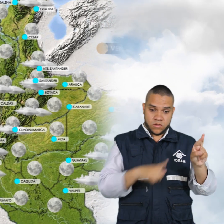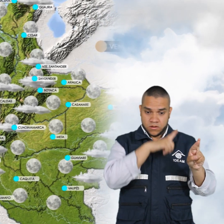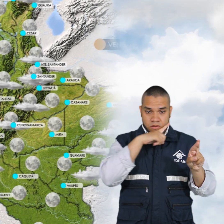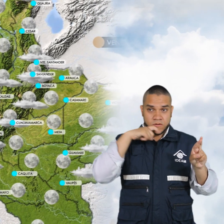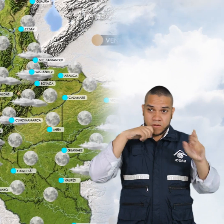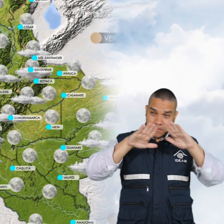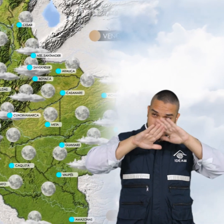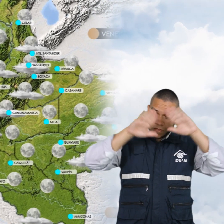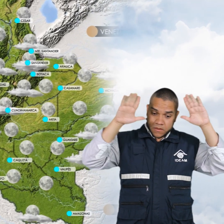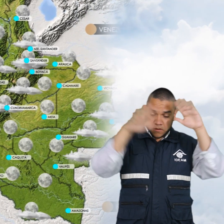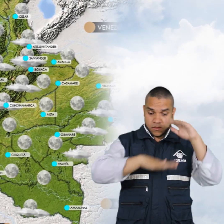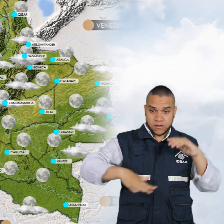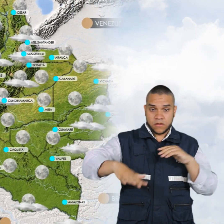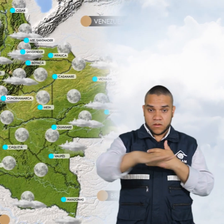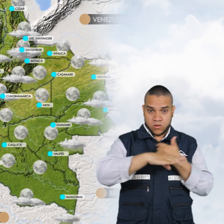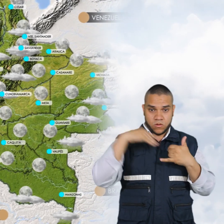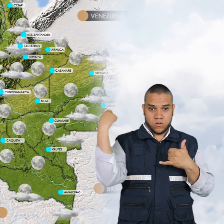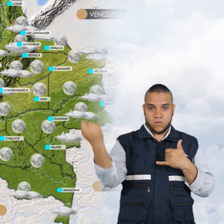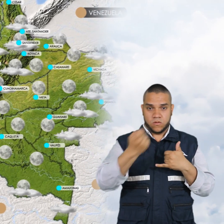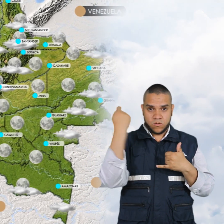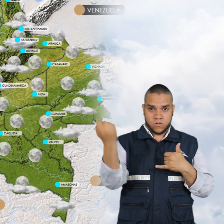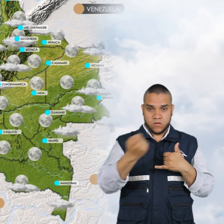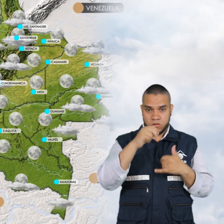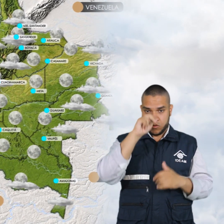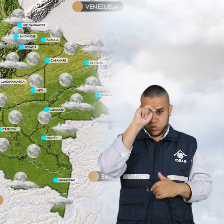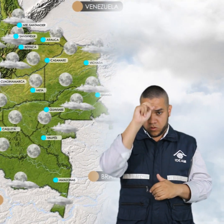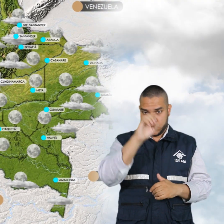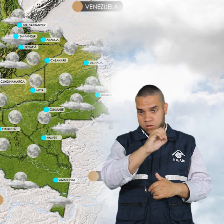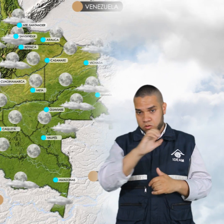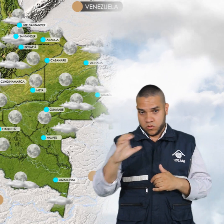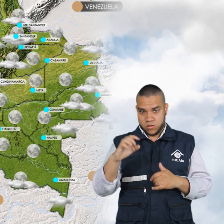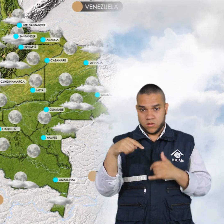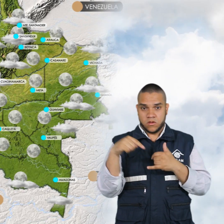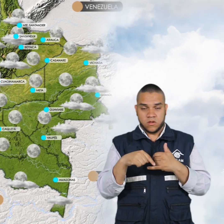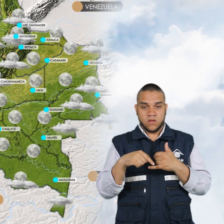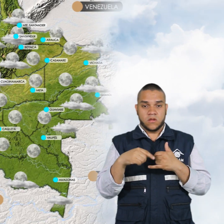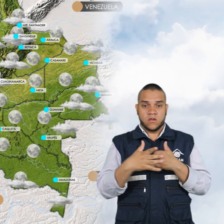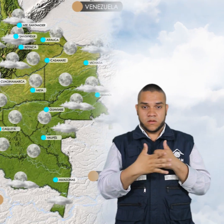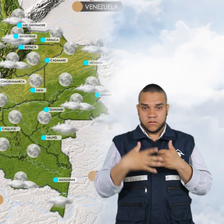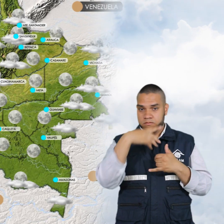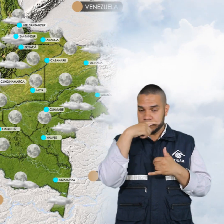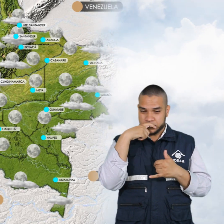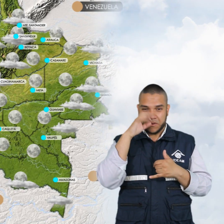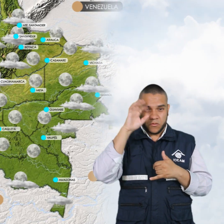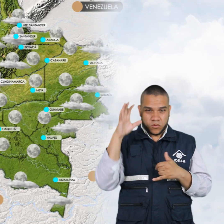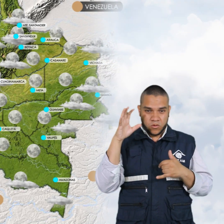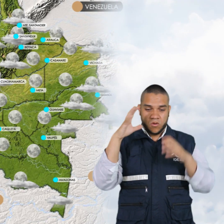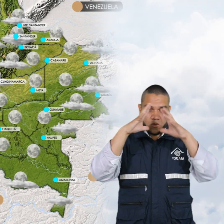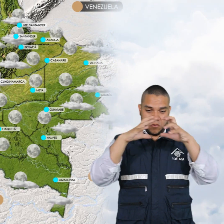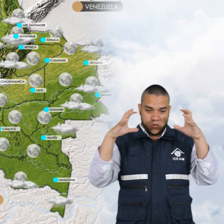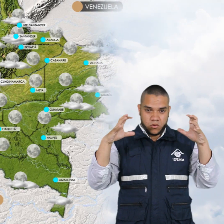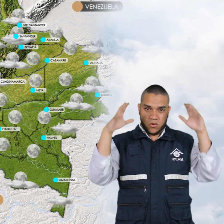cielo despejado en grandes extensiones de la Orinoquía y noroccidente de la Amazonía, aunque se espera un cubrimiento de la nubosidad y probabilidad de